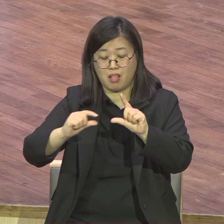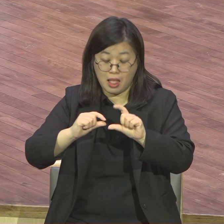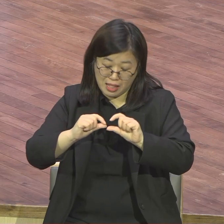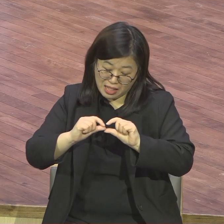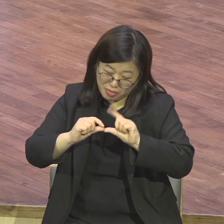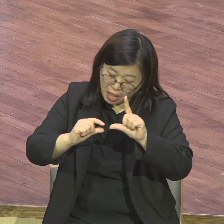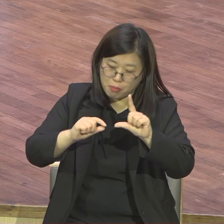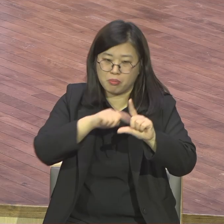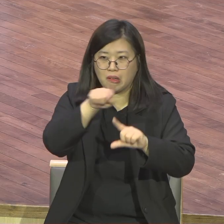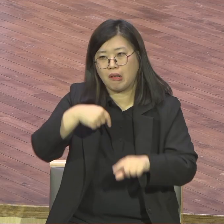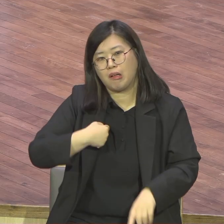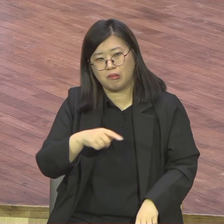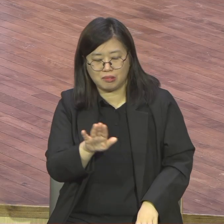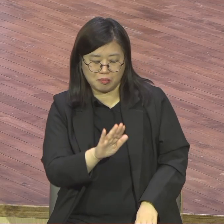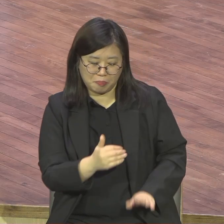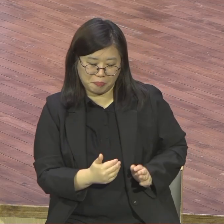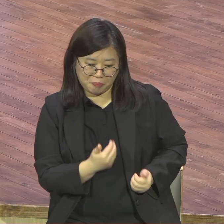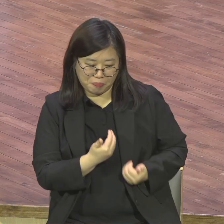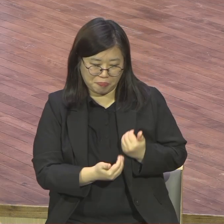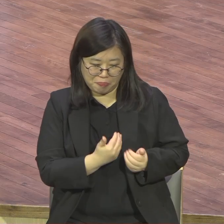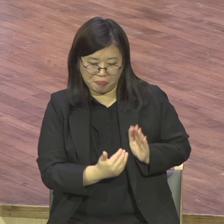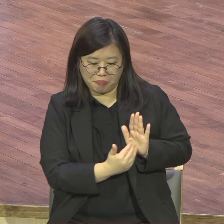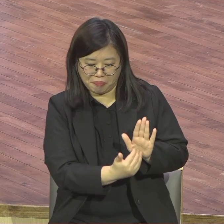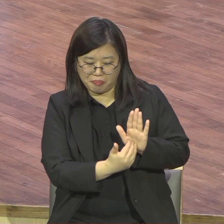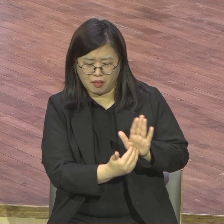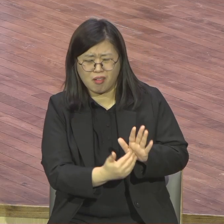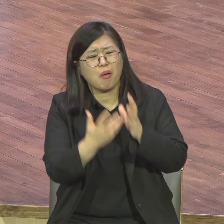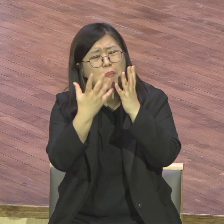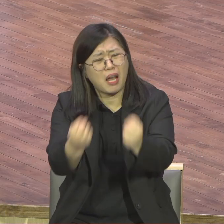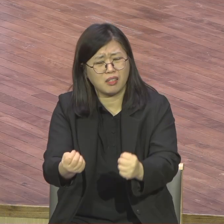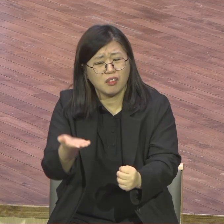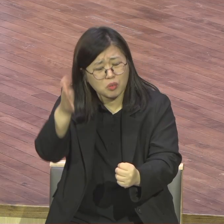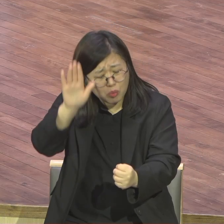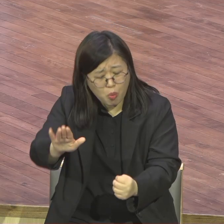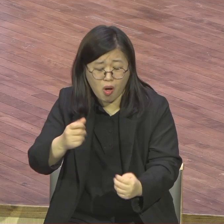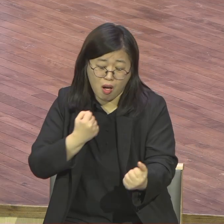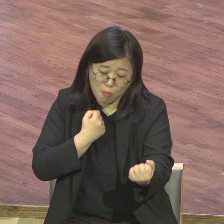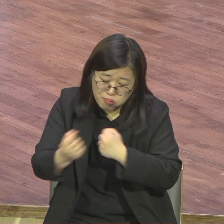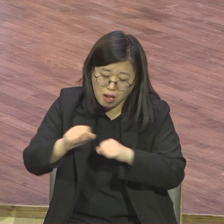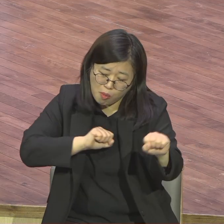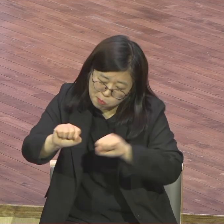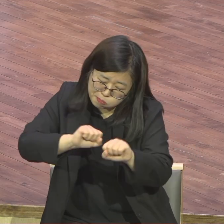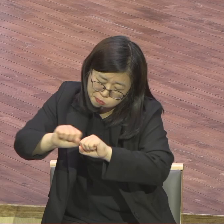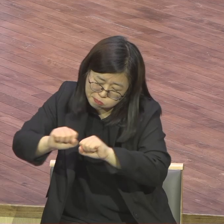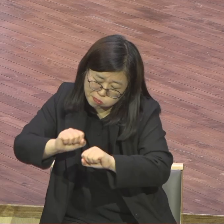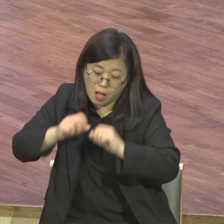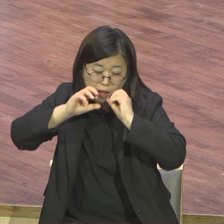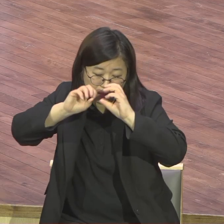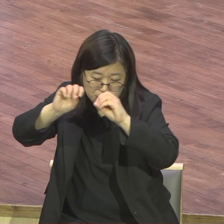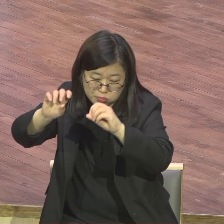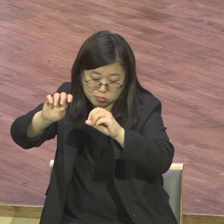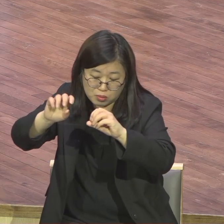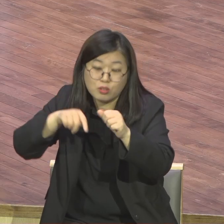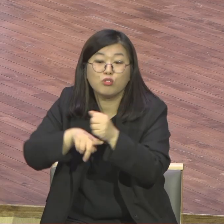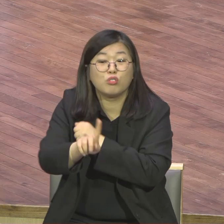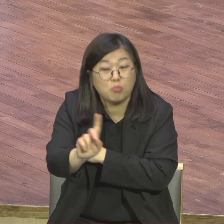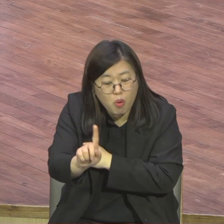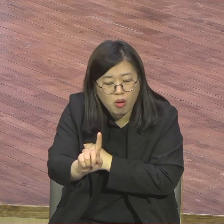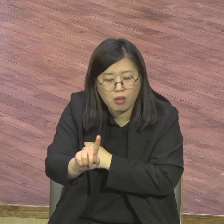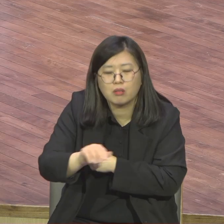기죽지 않게 하나님께 세임어라카야죠 없어서 보면서 그렇게 기도를 하는데 70인 제자찬롱운동